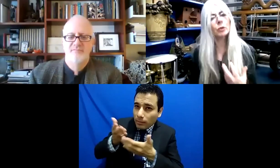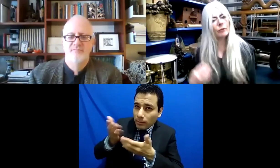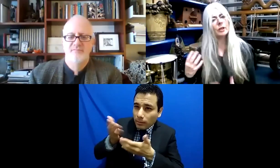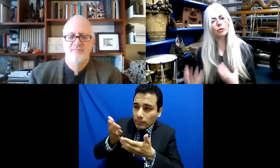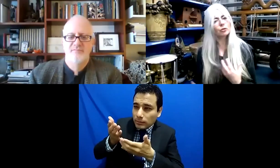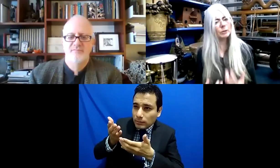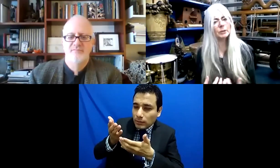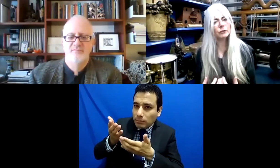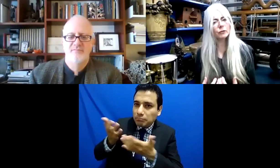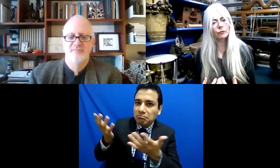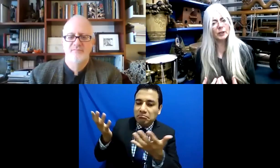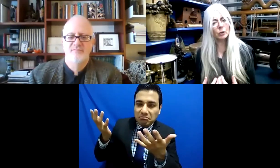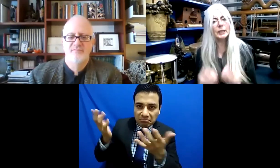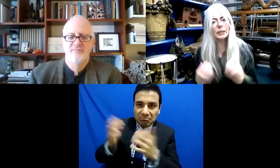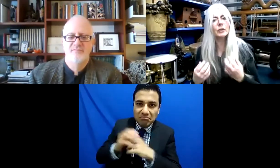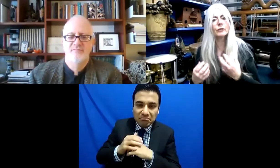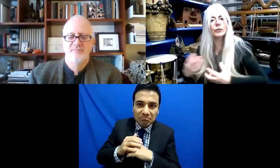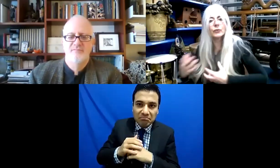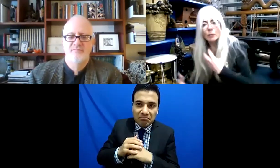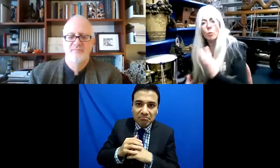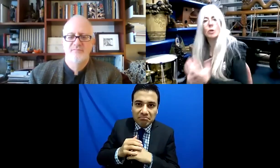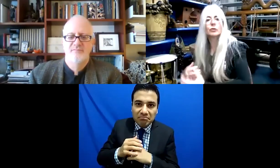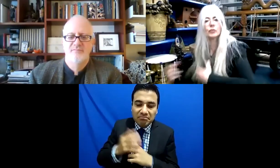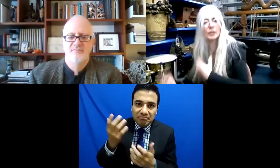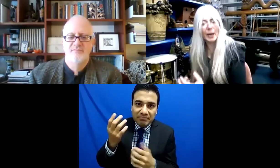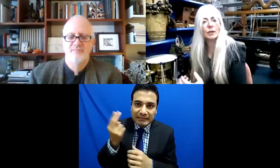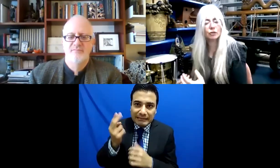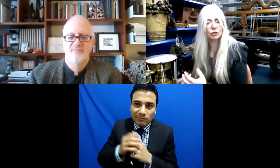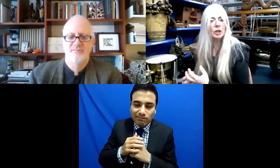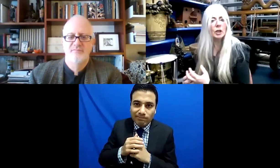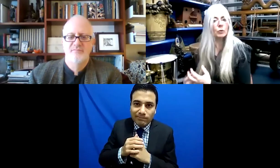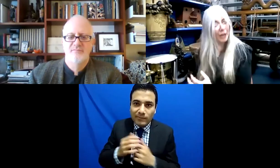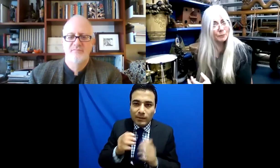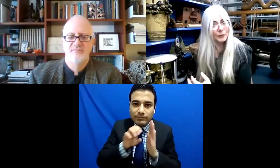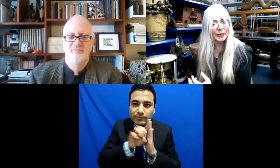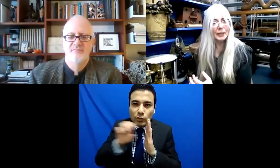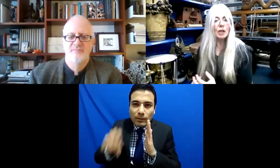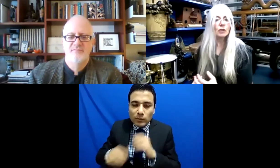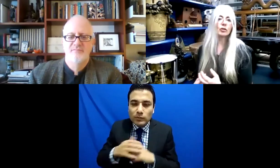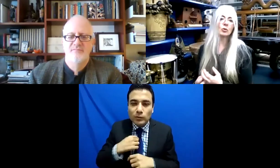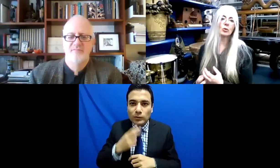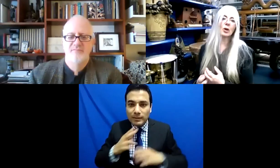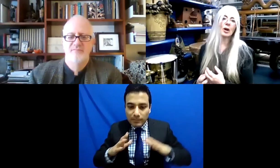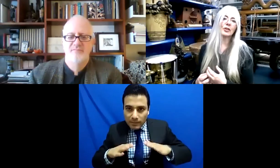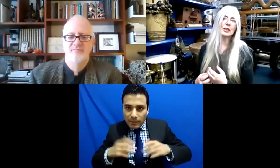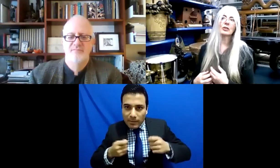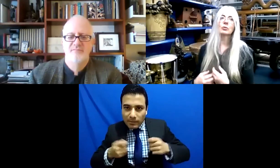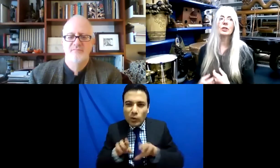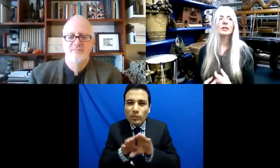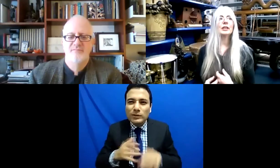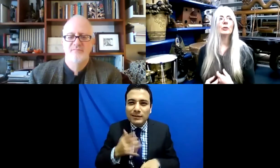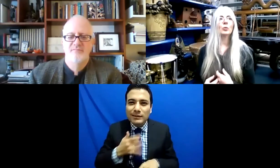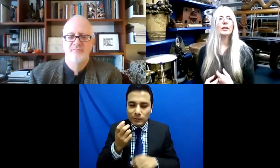estoy hablando con este tambor, digamos? Entonces sería muy distinto